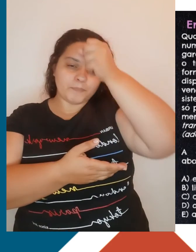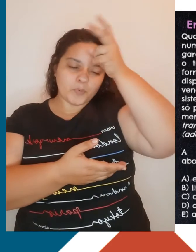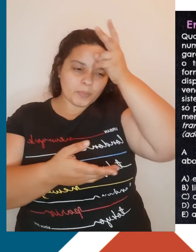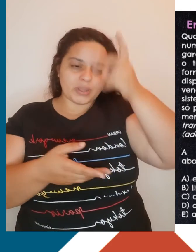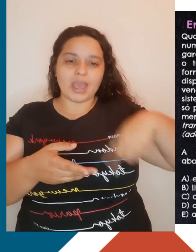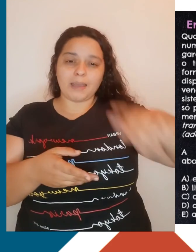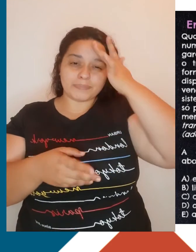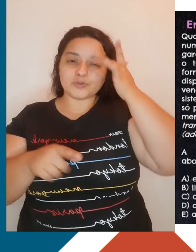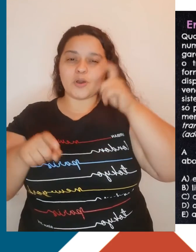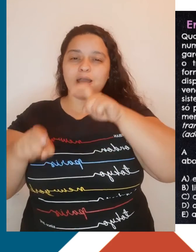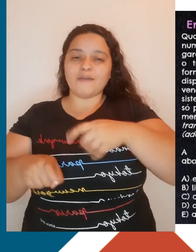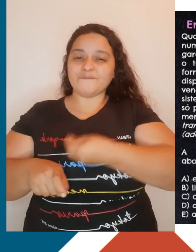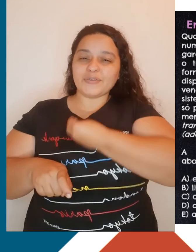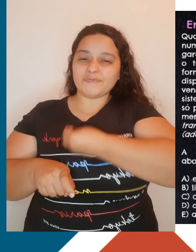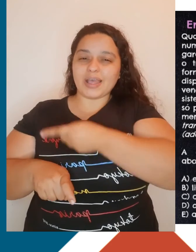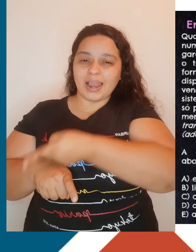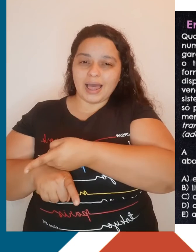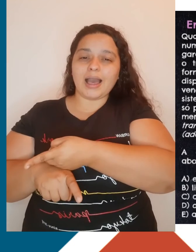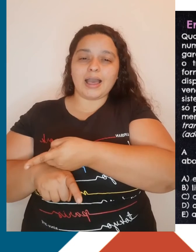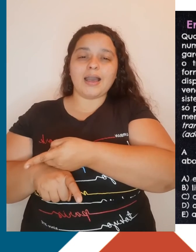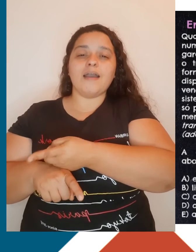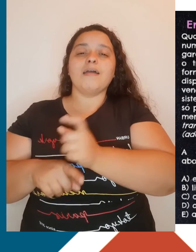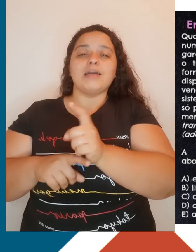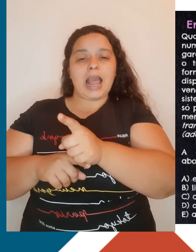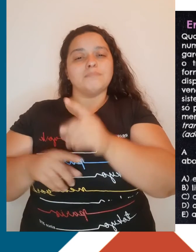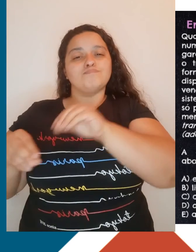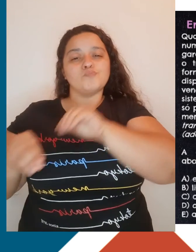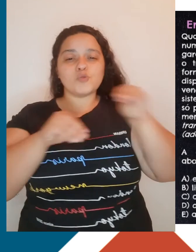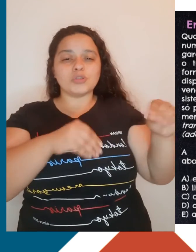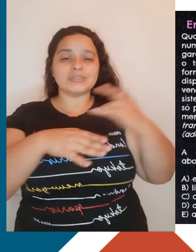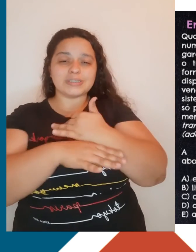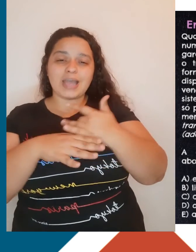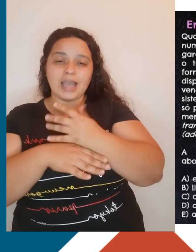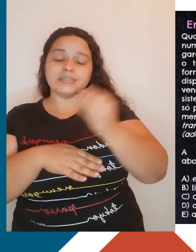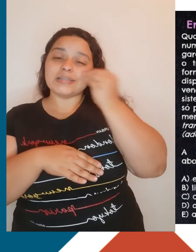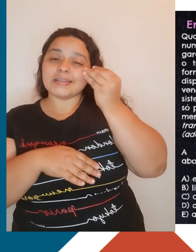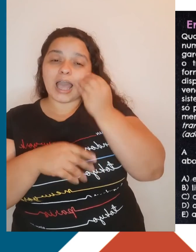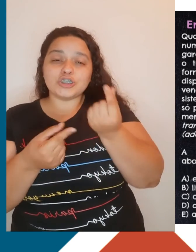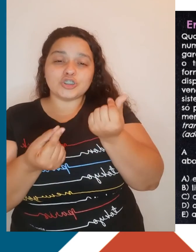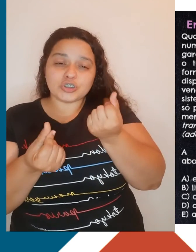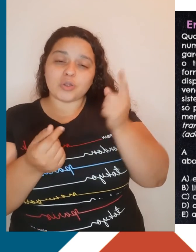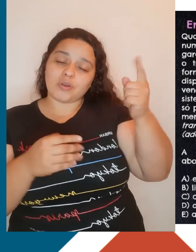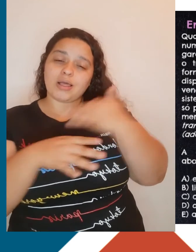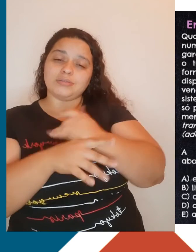os camponeses, vão então para as cidades procurar uma nova forma de trabalho. Letra B.